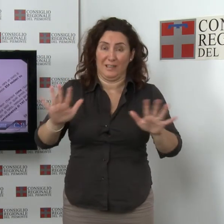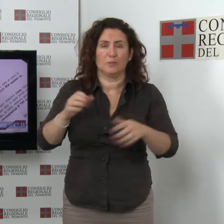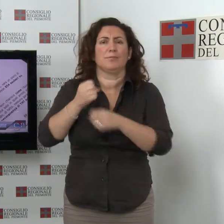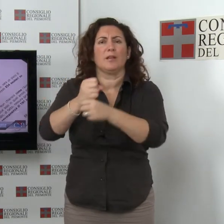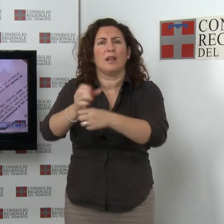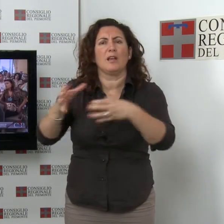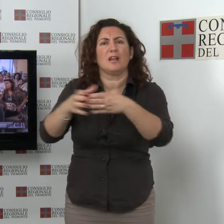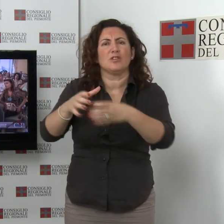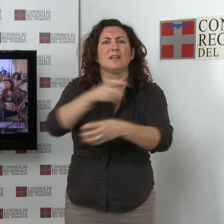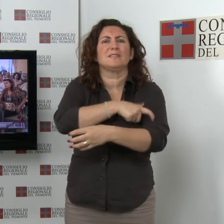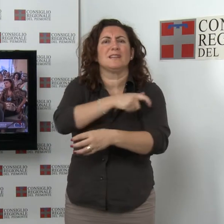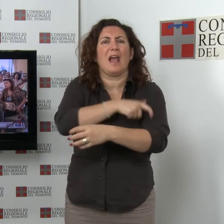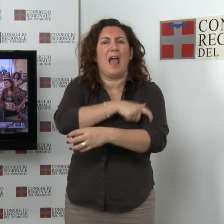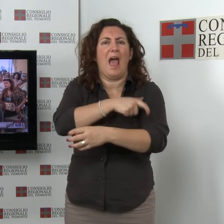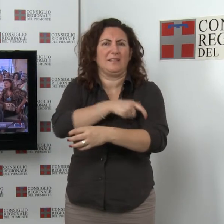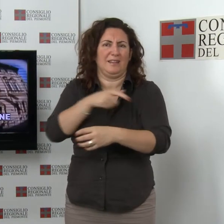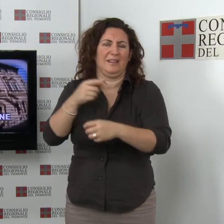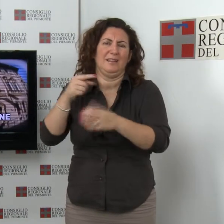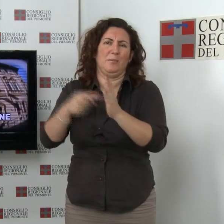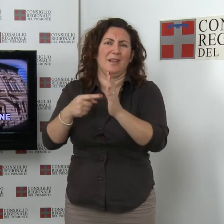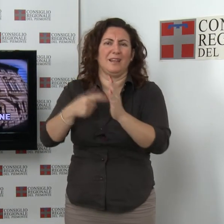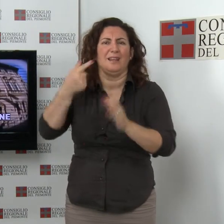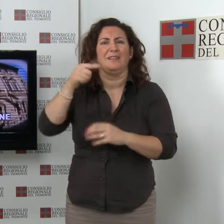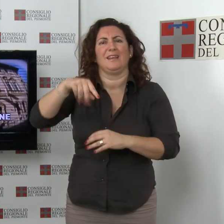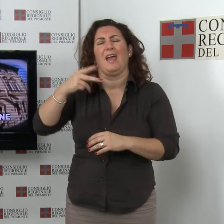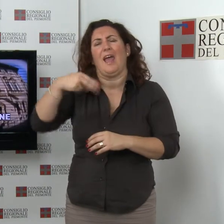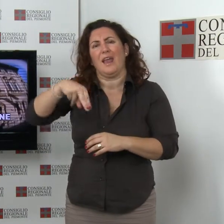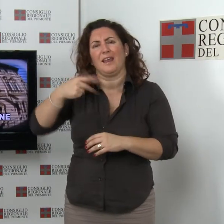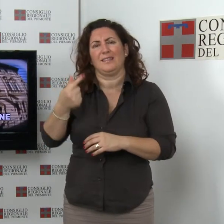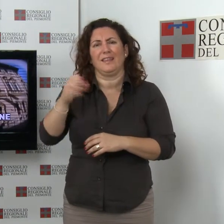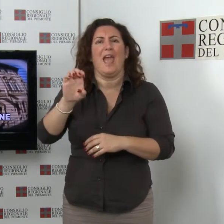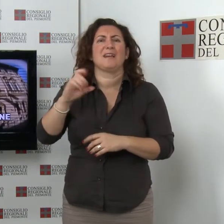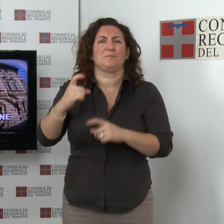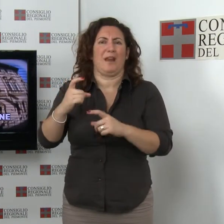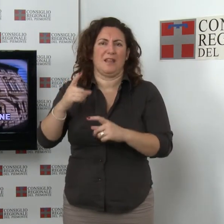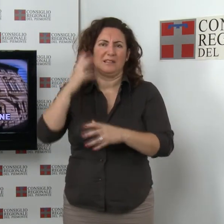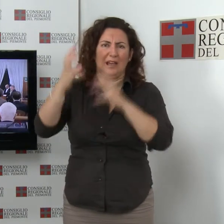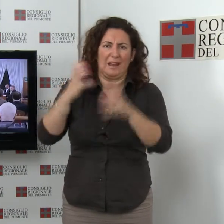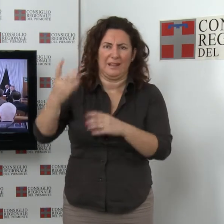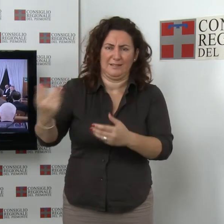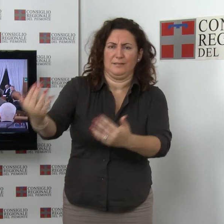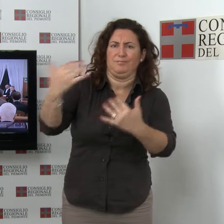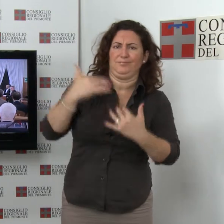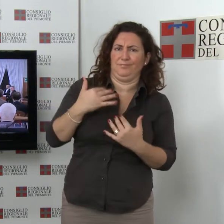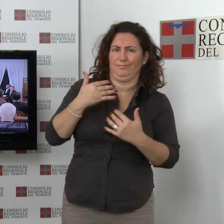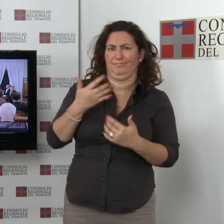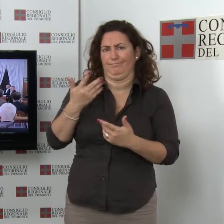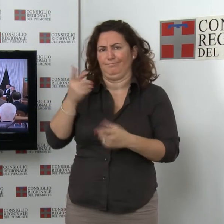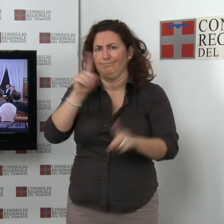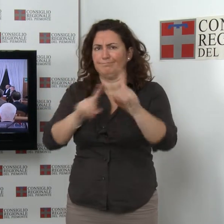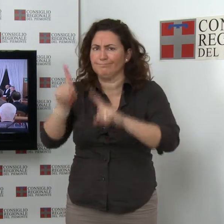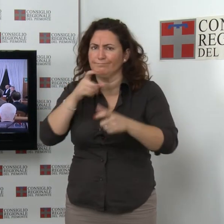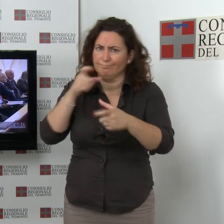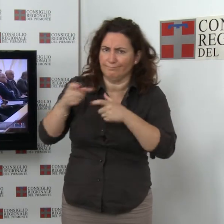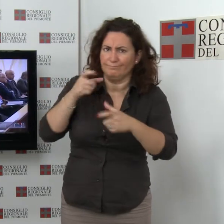TNT Express in stato di crisi. Udienza sul giudizio di parificazione Ammonta a 3 miliardi di